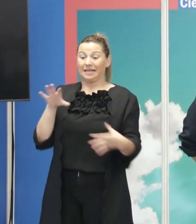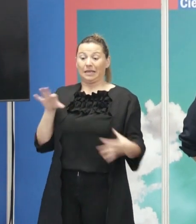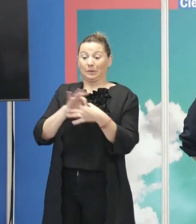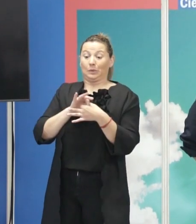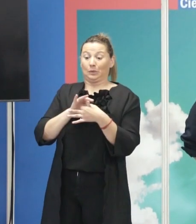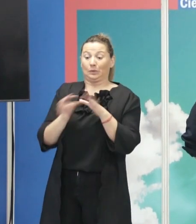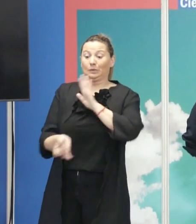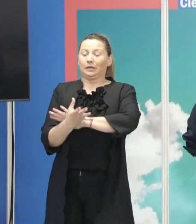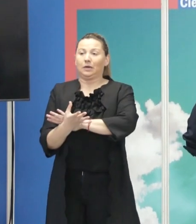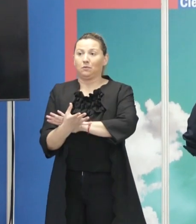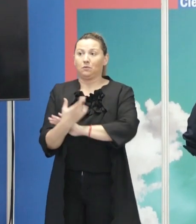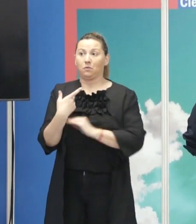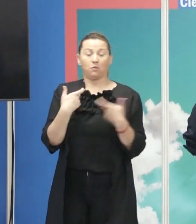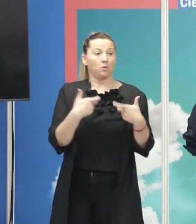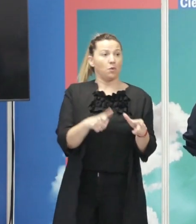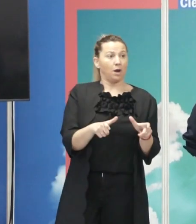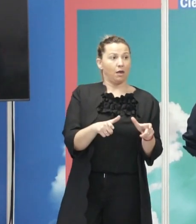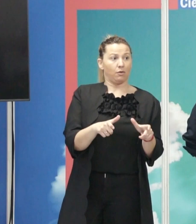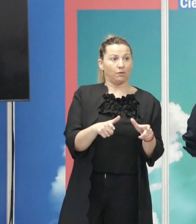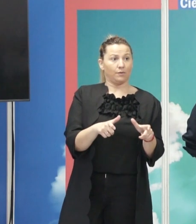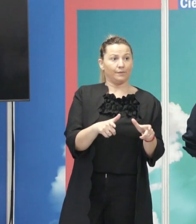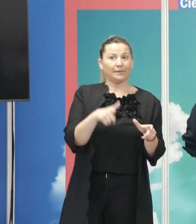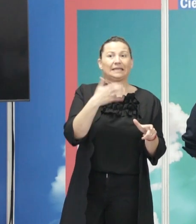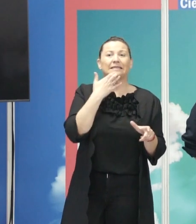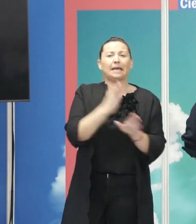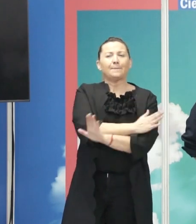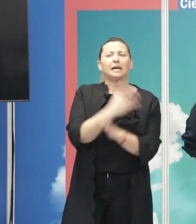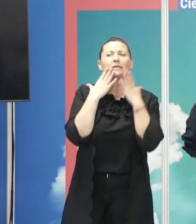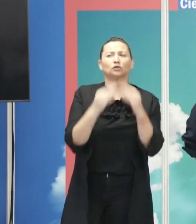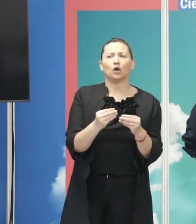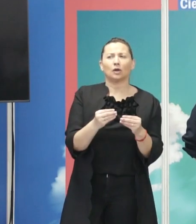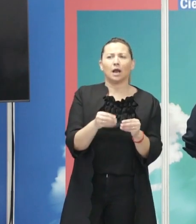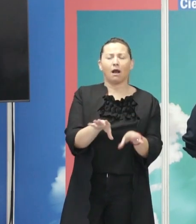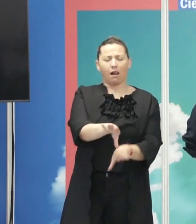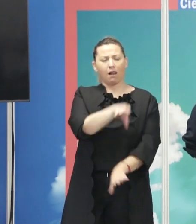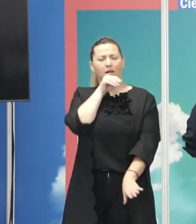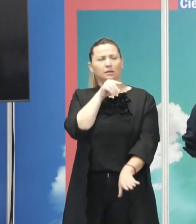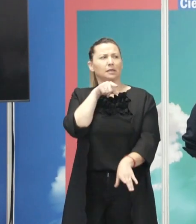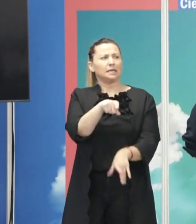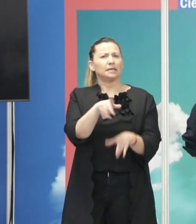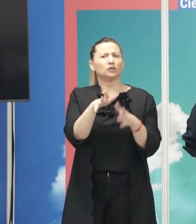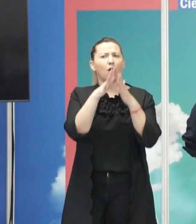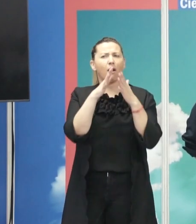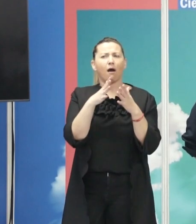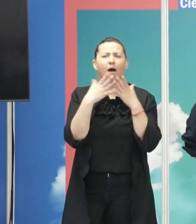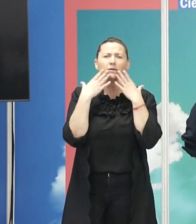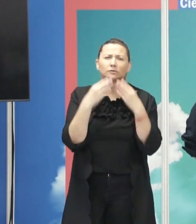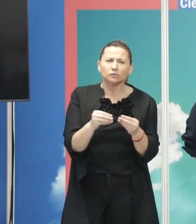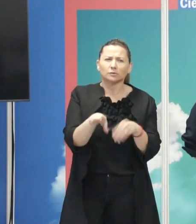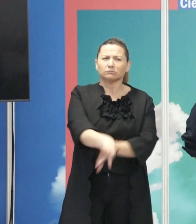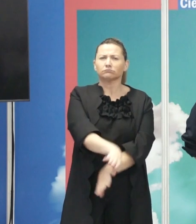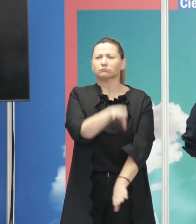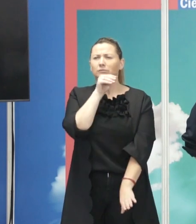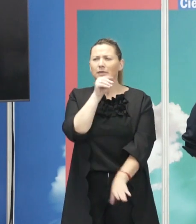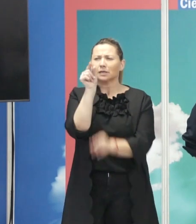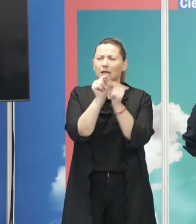hemos creado. Porque, por un lado, si entiendes la prehistoria, el conocer esos eventos te ayuda a entender a qué distancia están ciertos